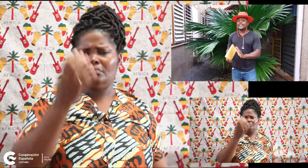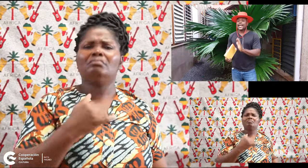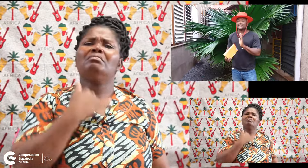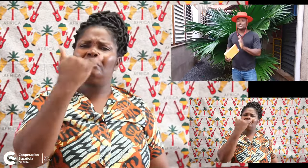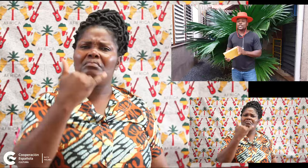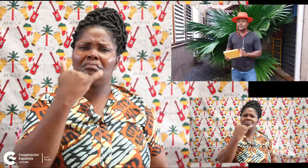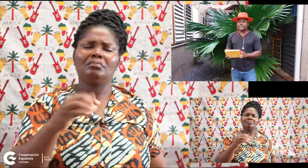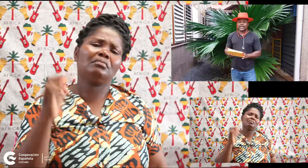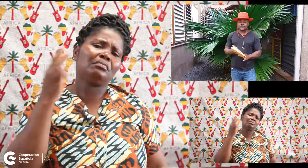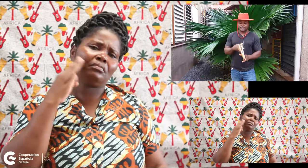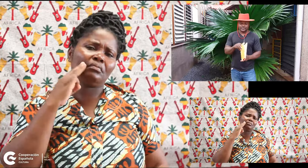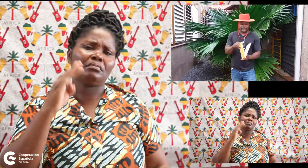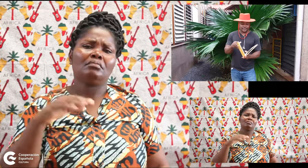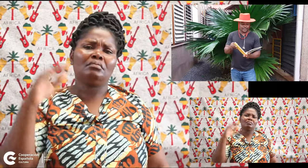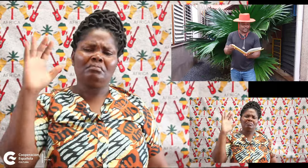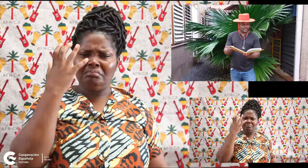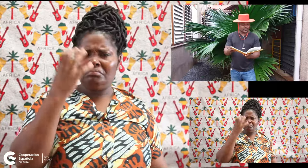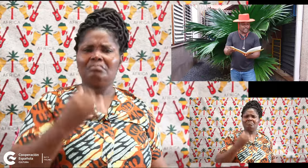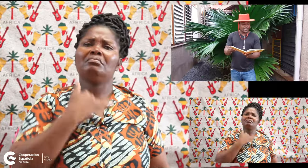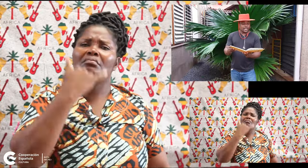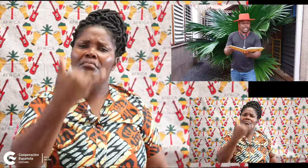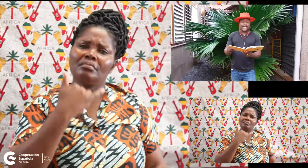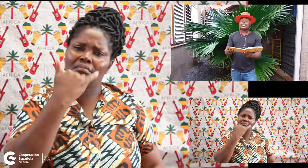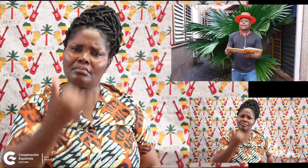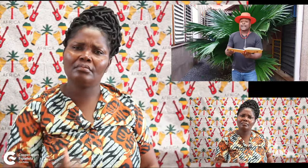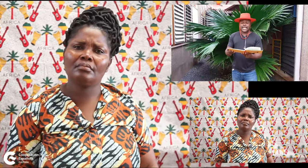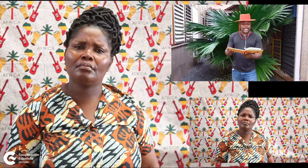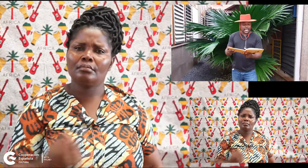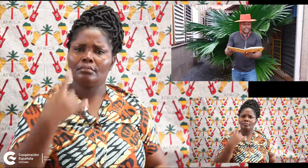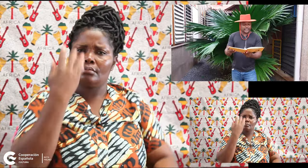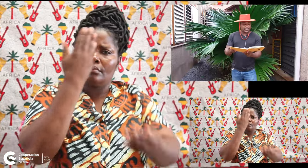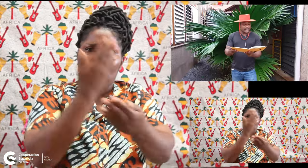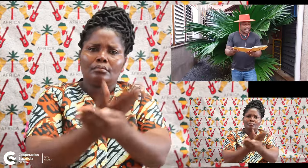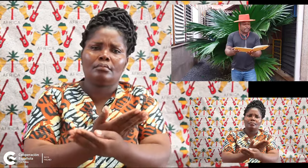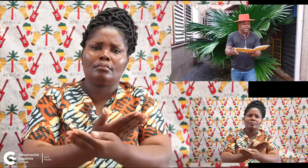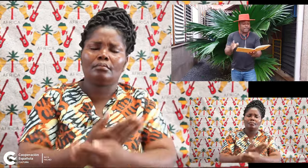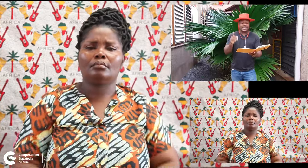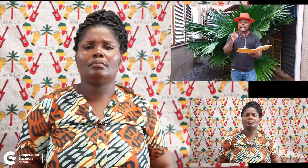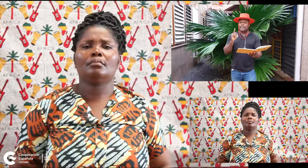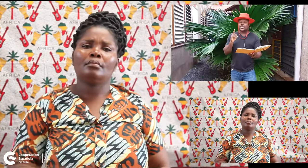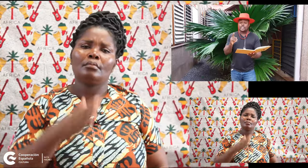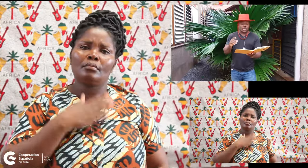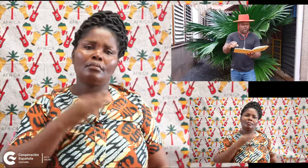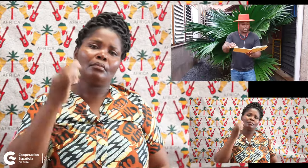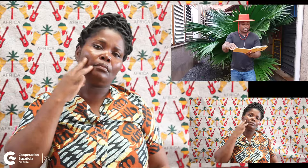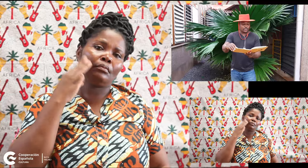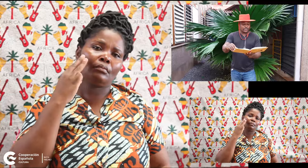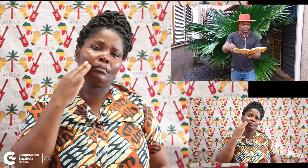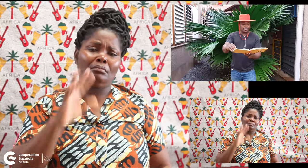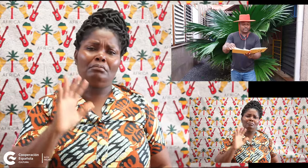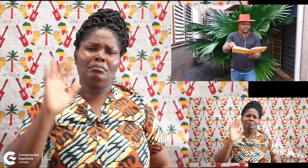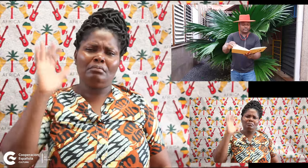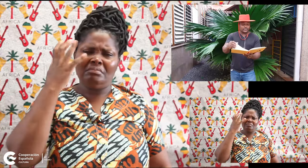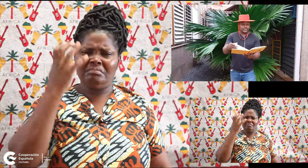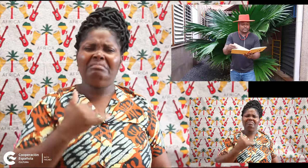Madre Chillona. Esta mañana mi madre me chilló